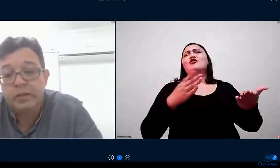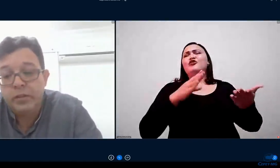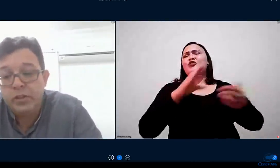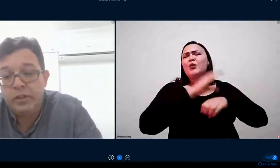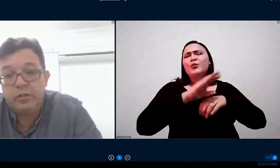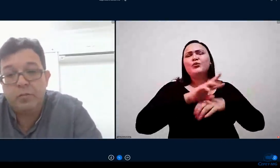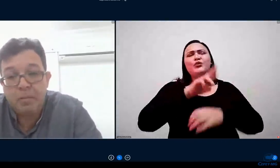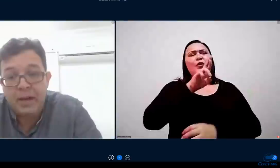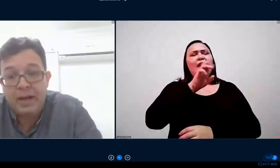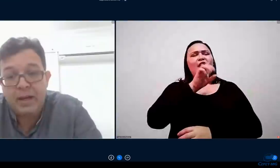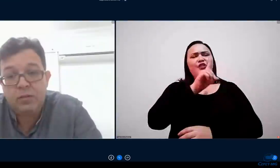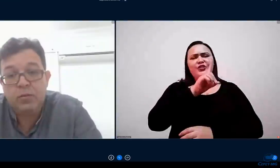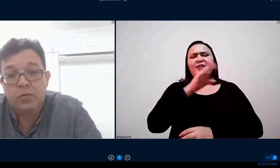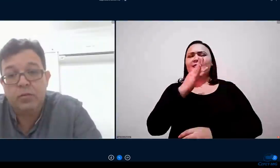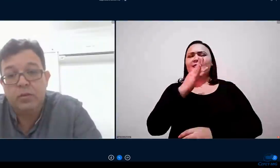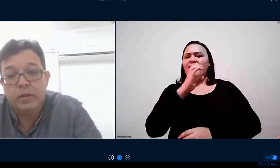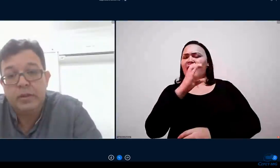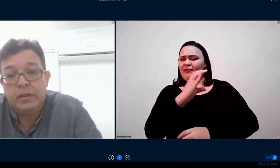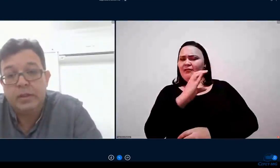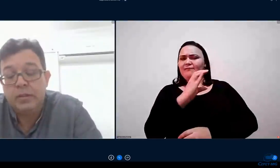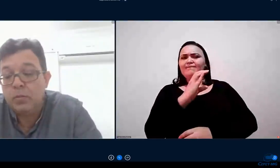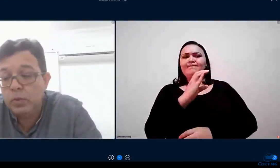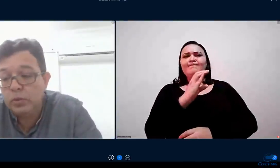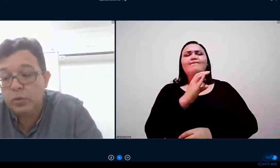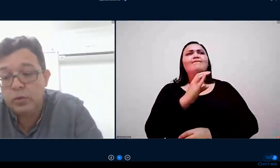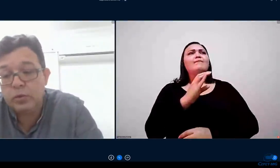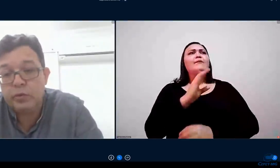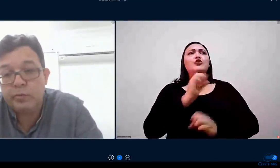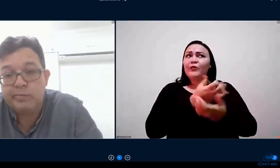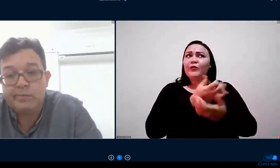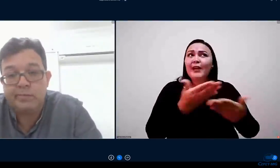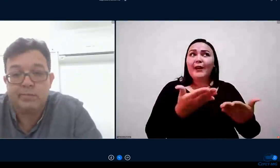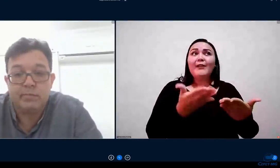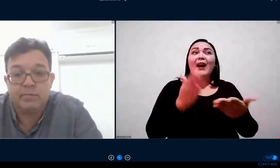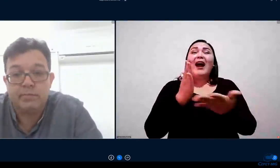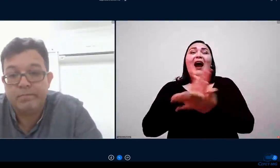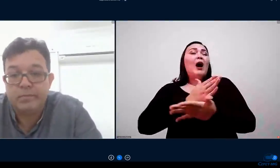sentir despreparados muitos